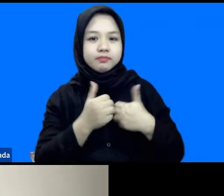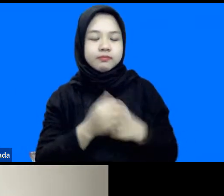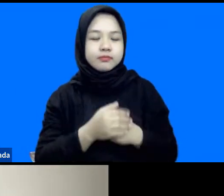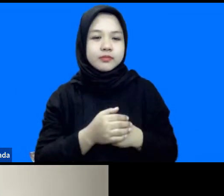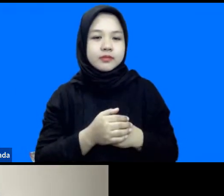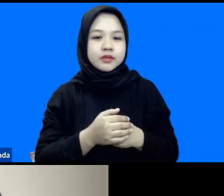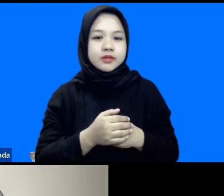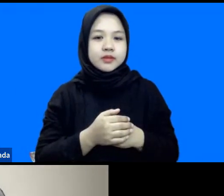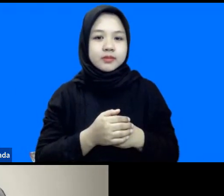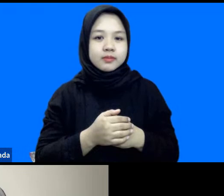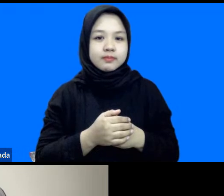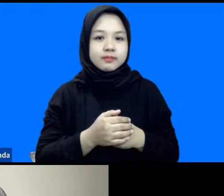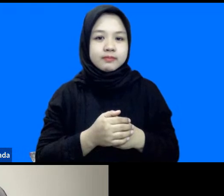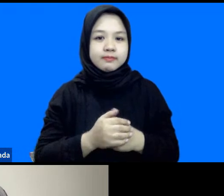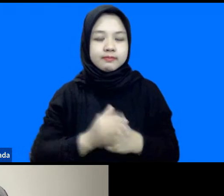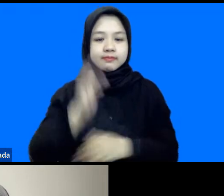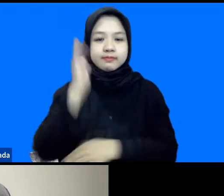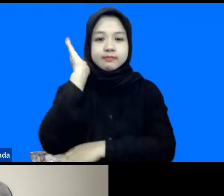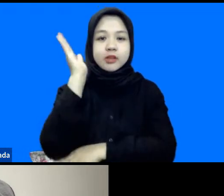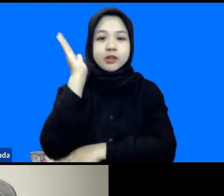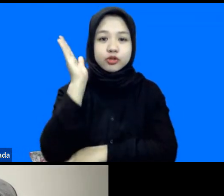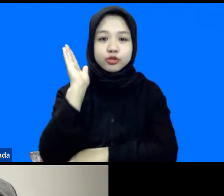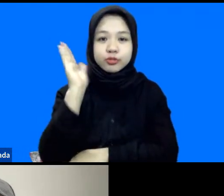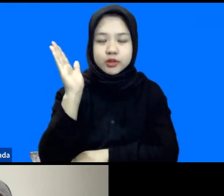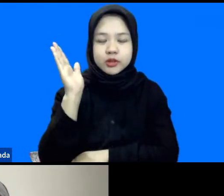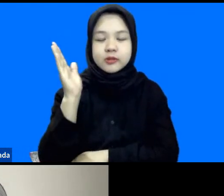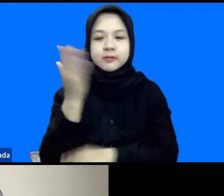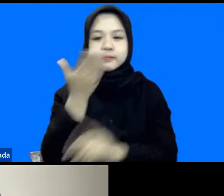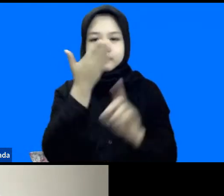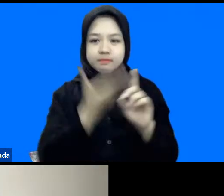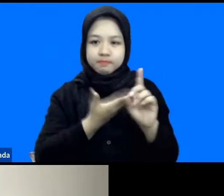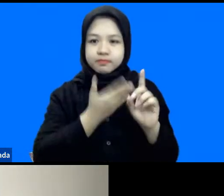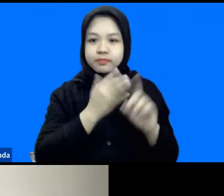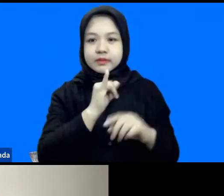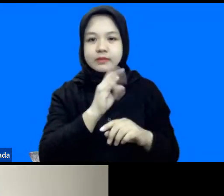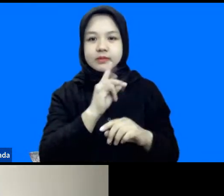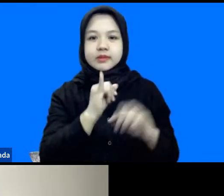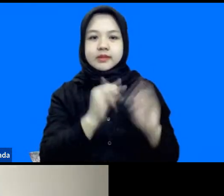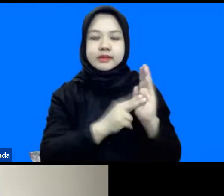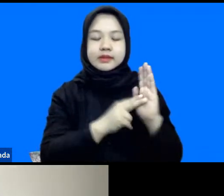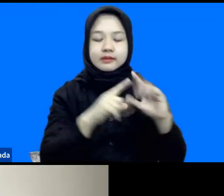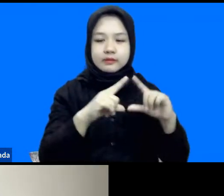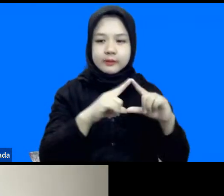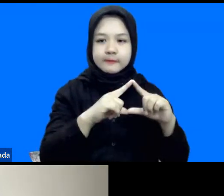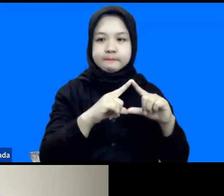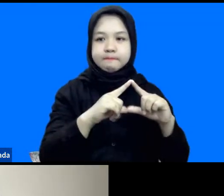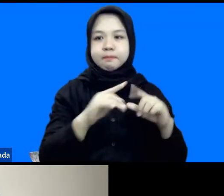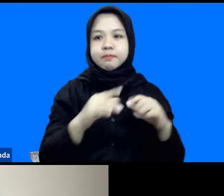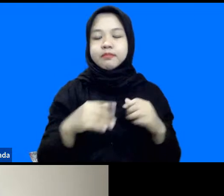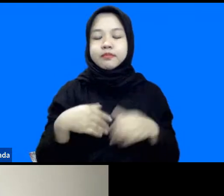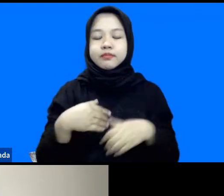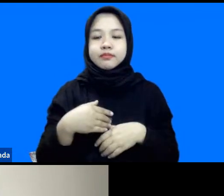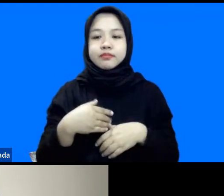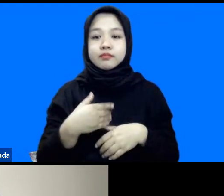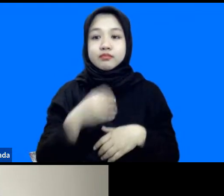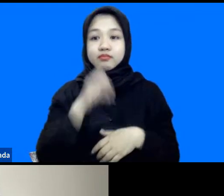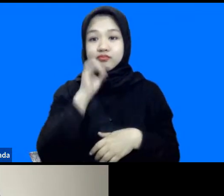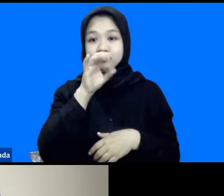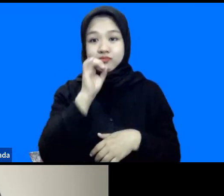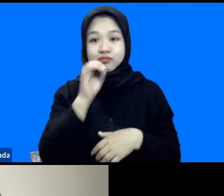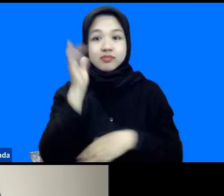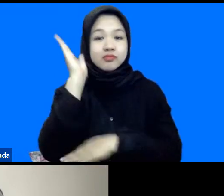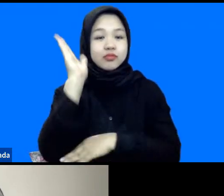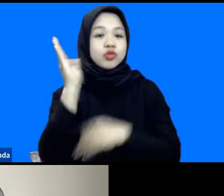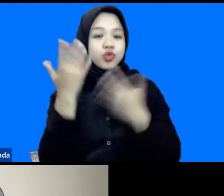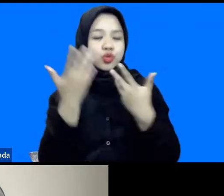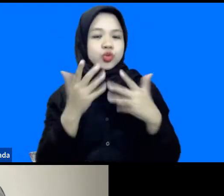pemateri kita, penara sumber kita. Kemudian setelah Ibu Irina nanti menyampaikan paparan,